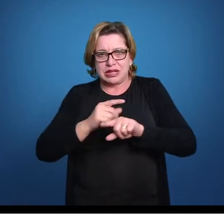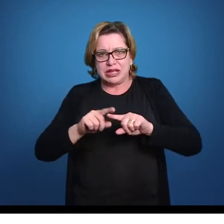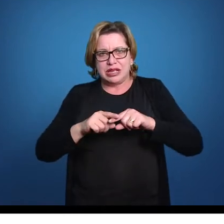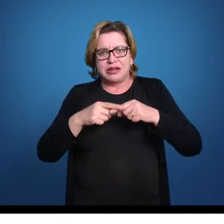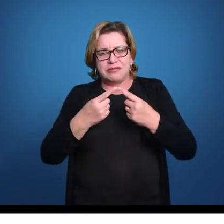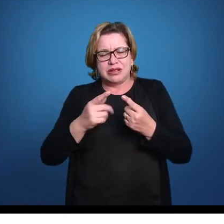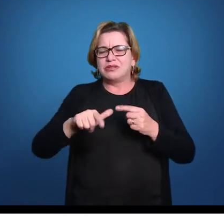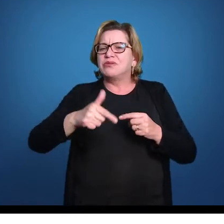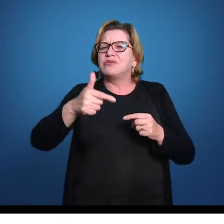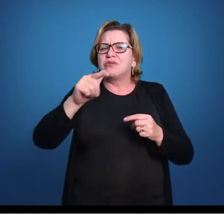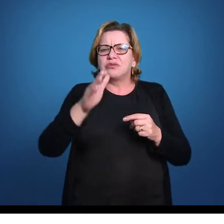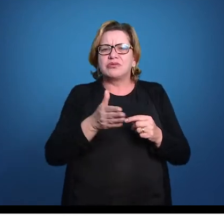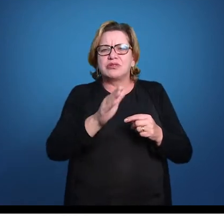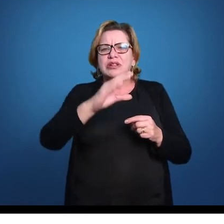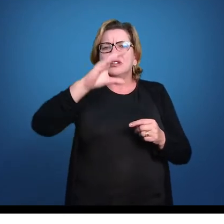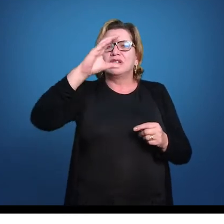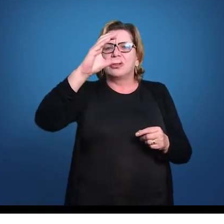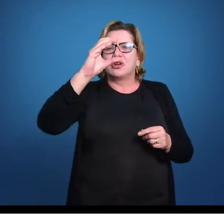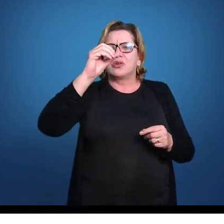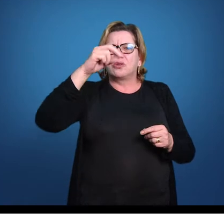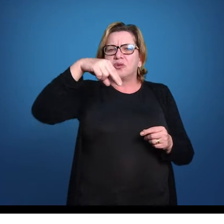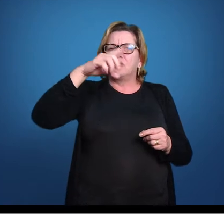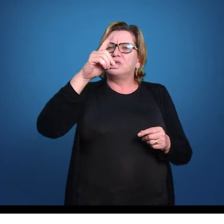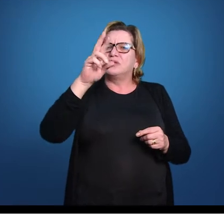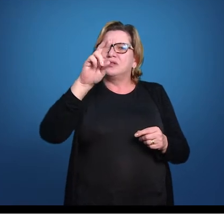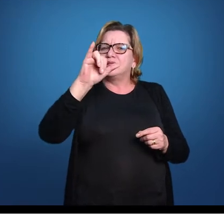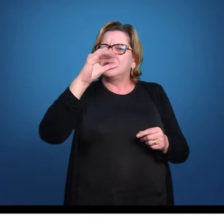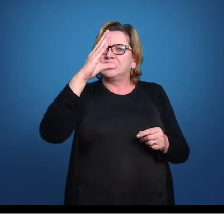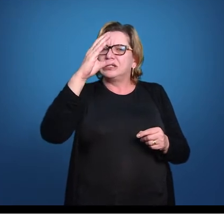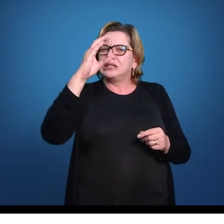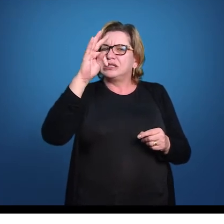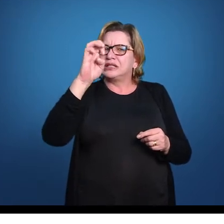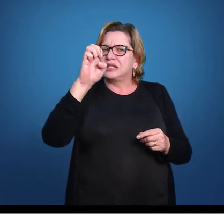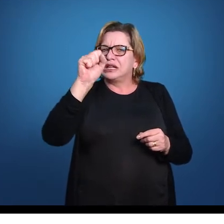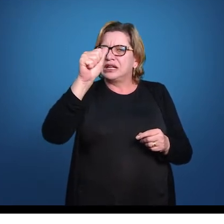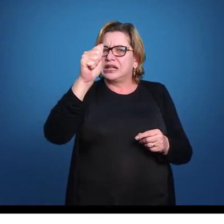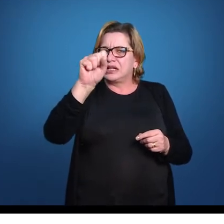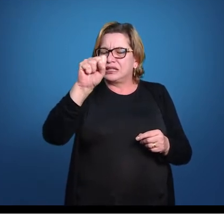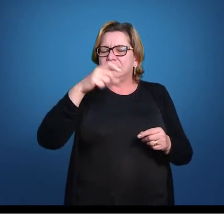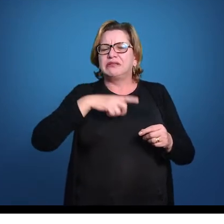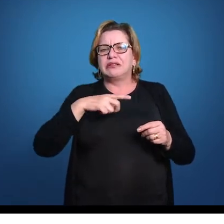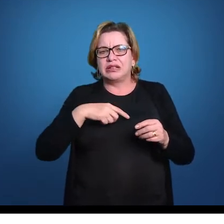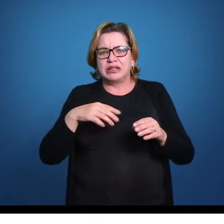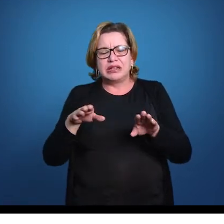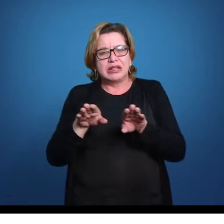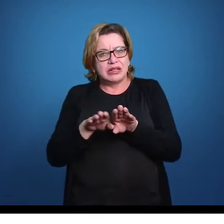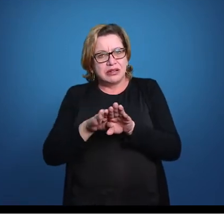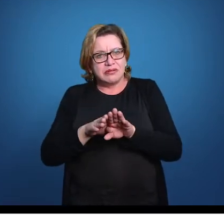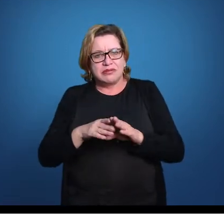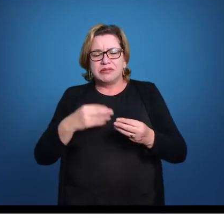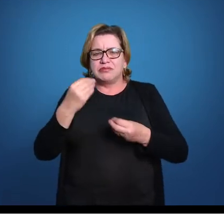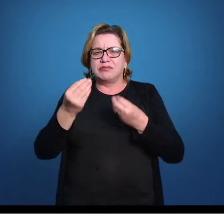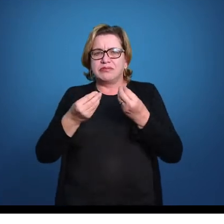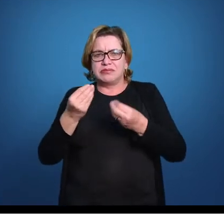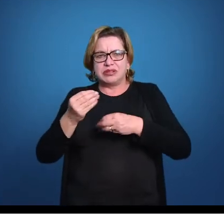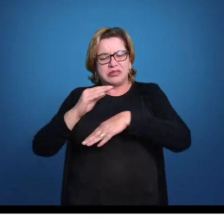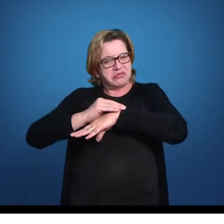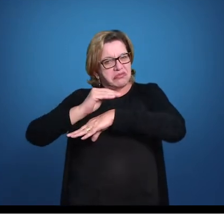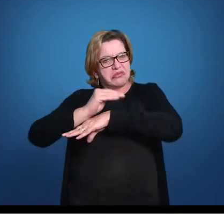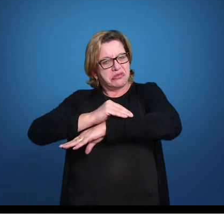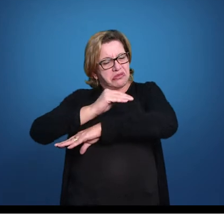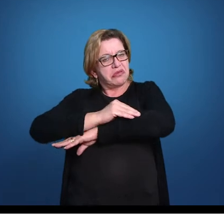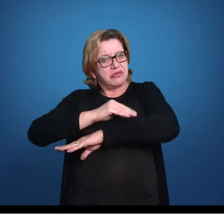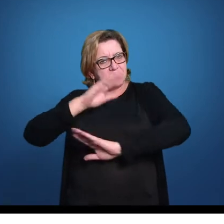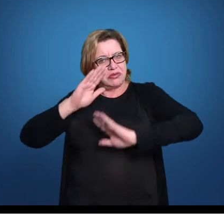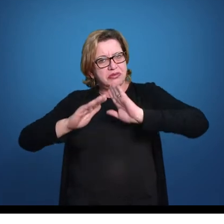nos condrictes, aparecem nos osteictes e aparecem também nas larvas de anfíbios, né? Então vão aparecer aí até nos anfíbios